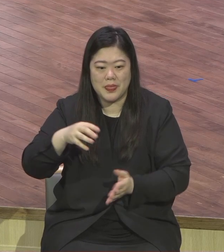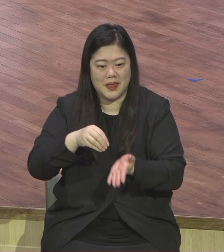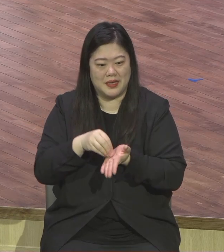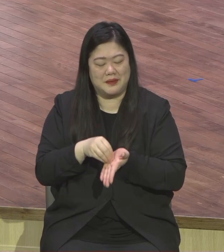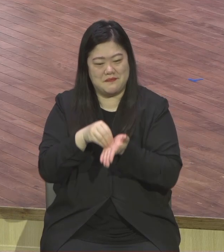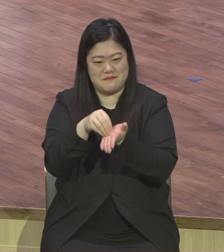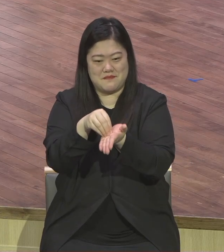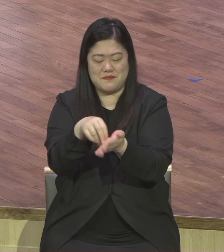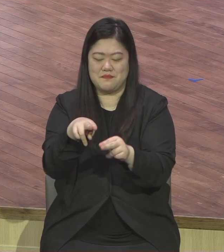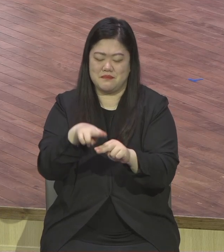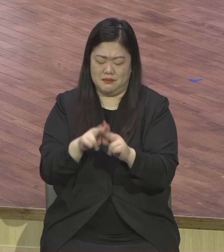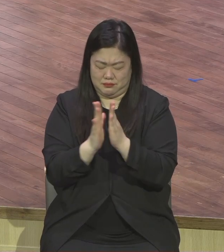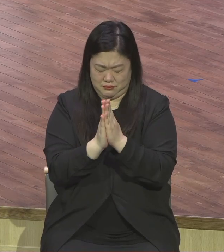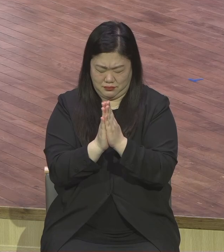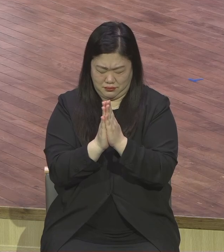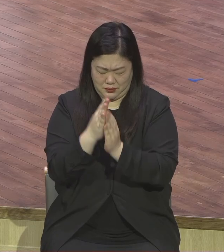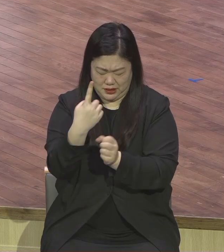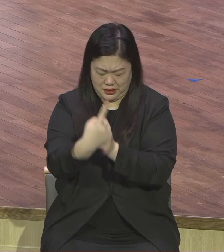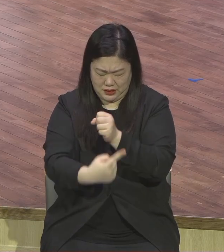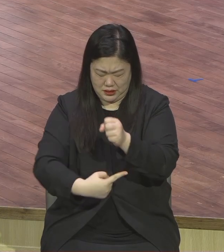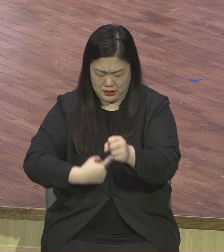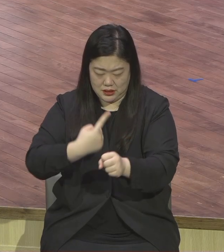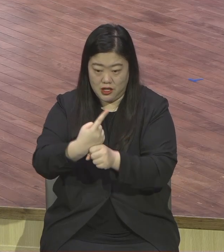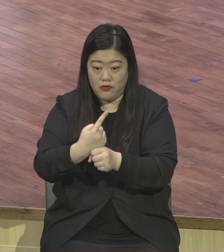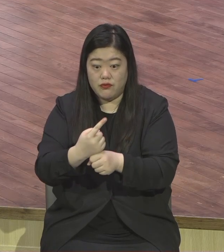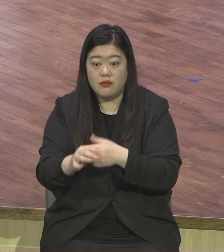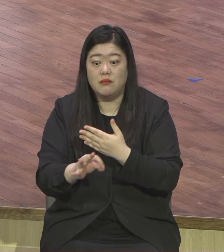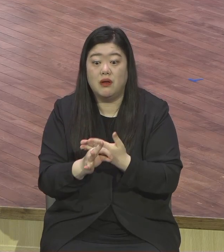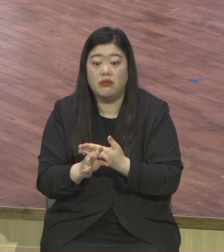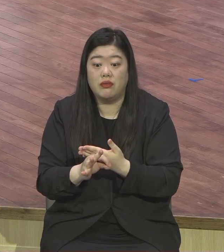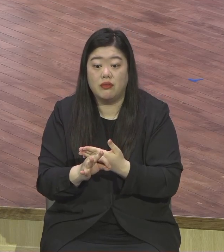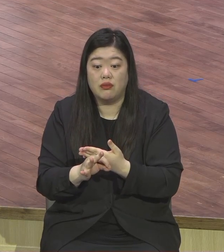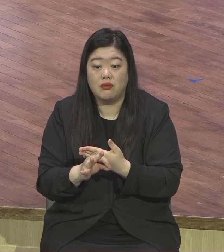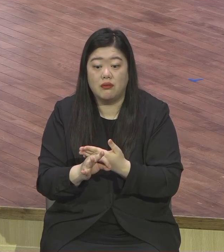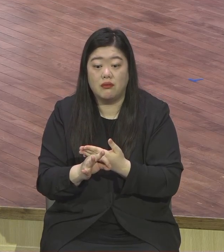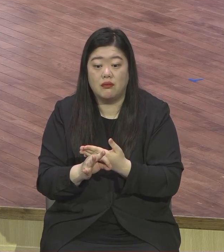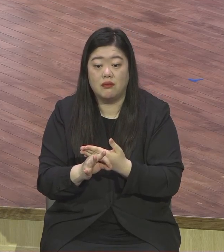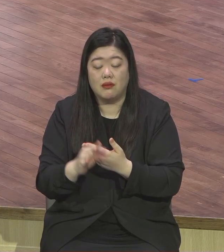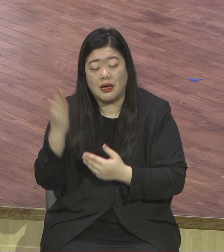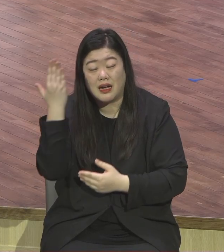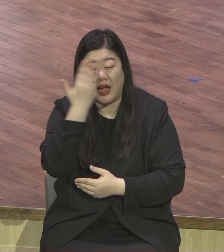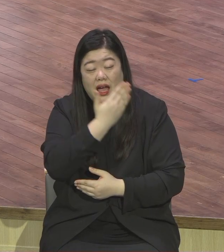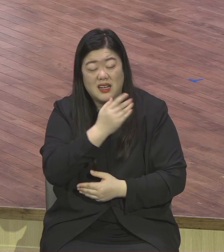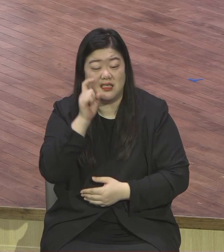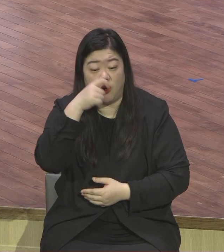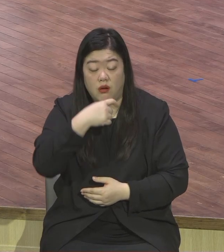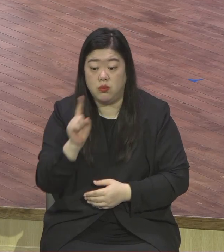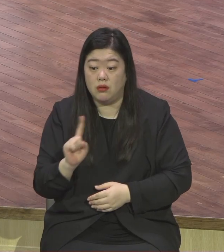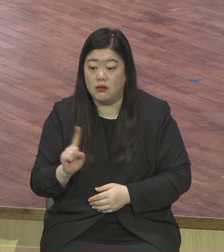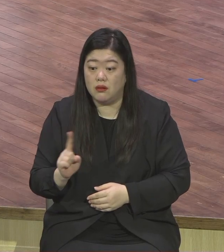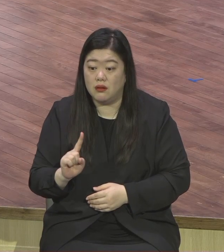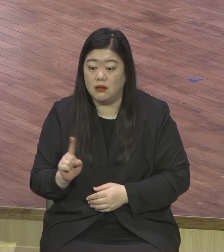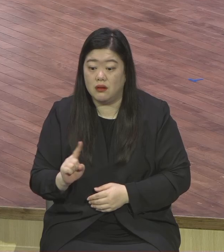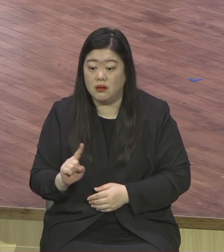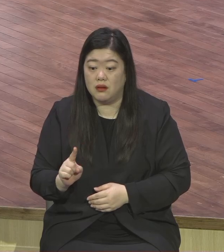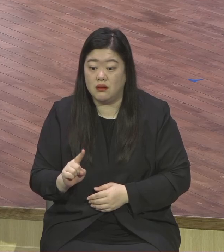저 신의 구두 짚는 구두 선보다 더 더러운 그거 다 똑같은 죄입니다.